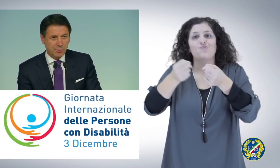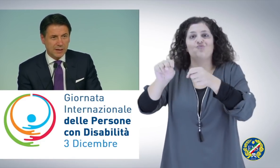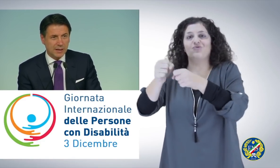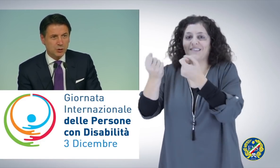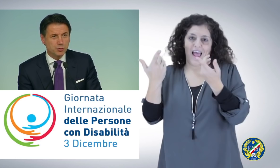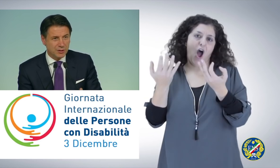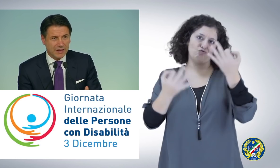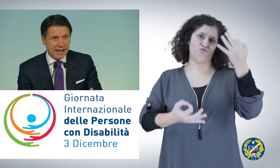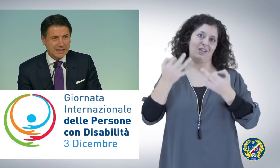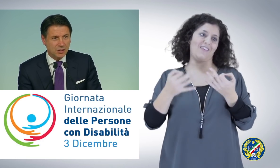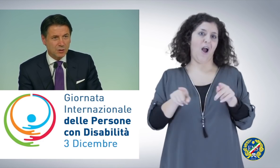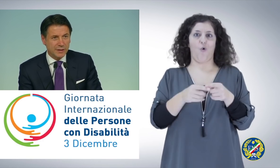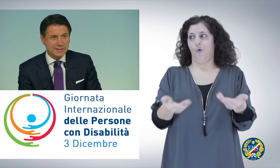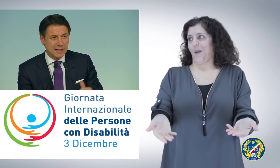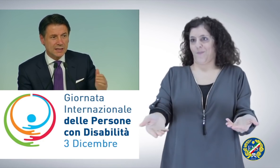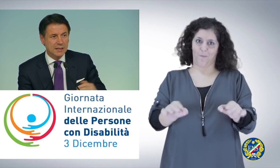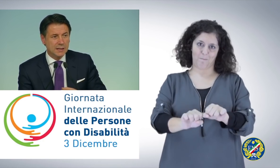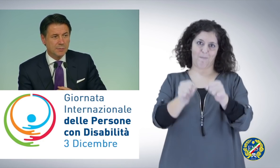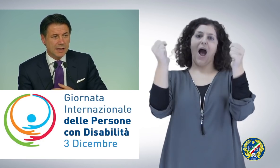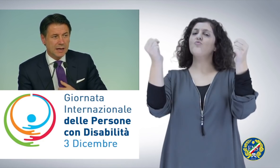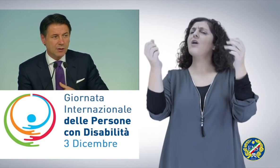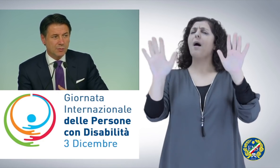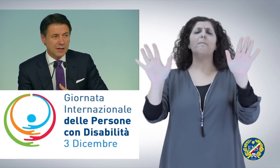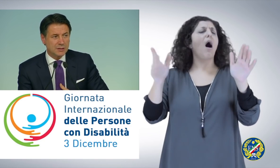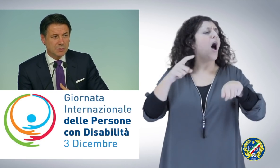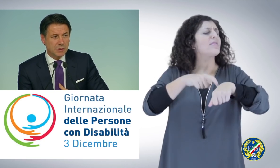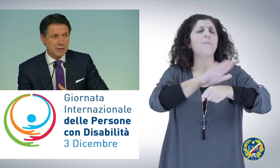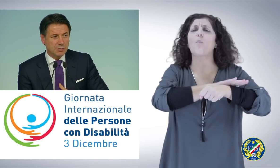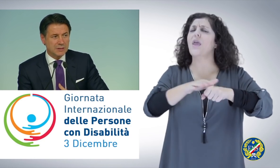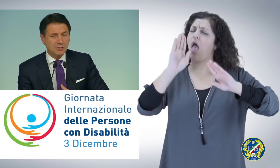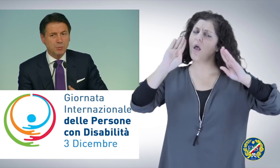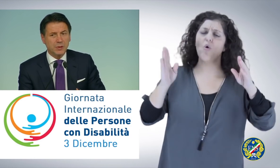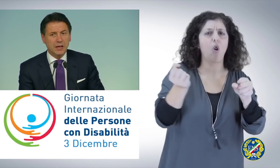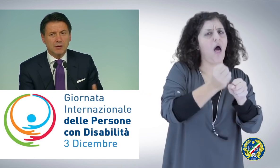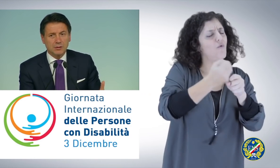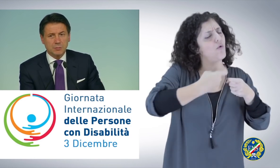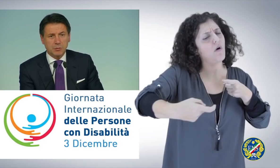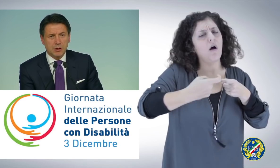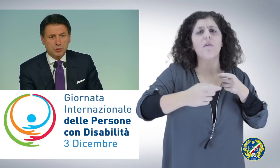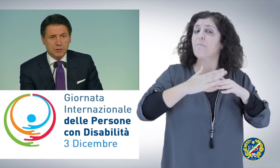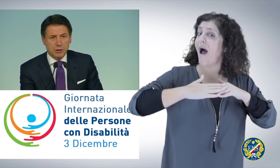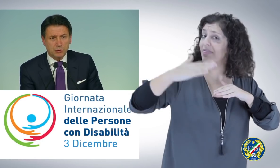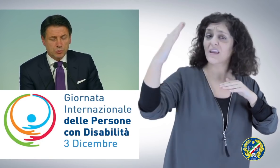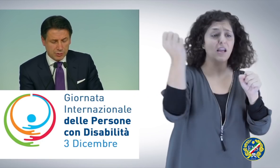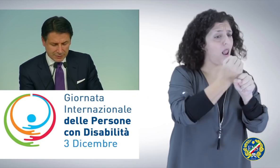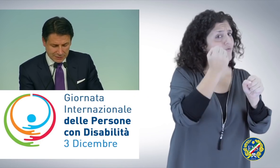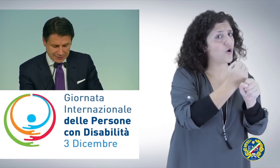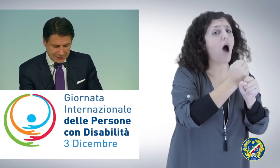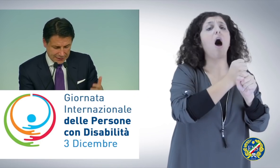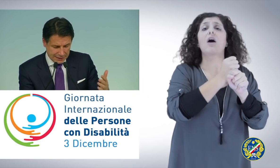ben giustificate come questa ma ormai ci stiamo lavorando a tempo pieno ci abbiamo lavorato tutto da questa mattina